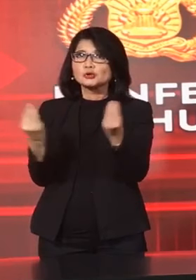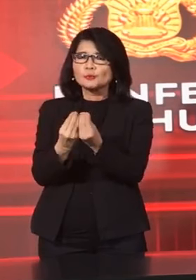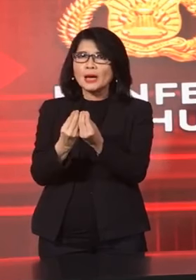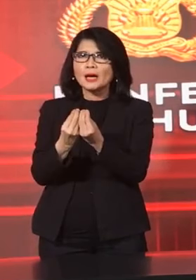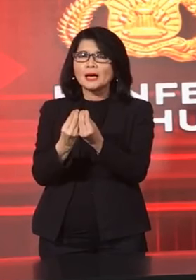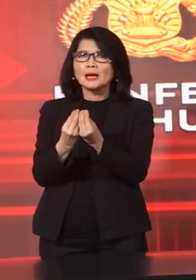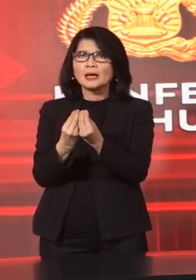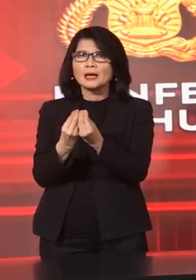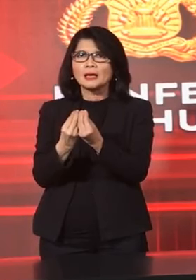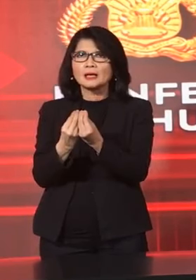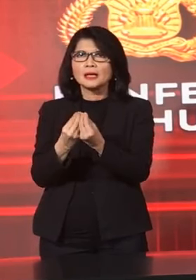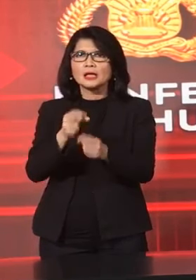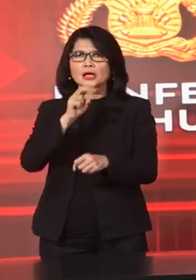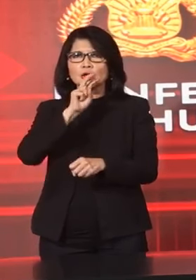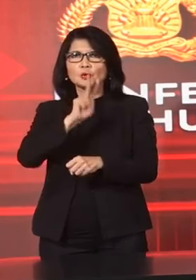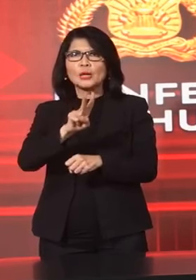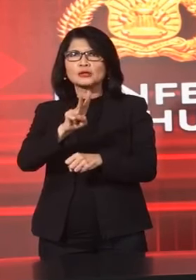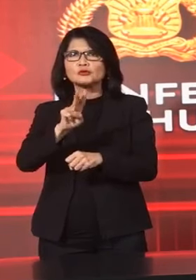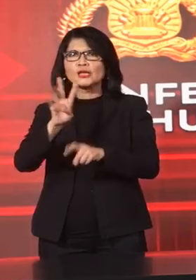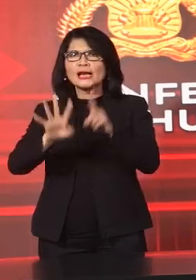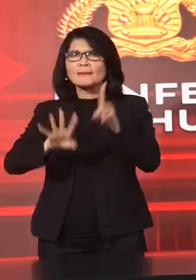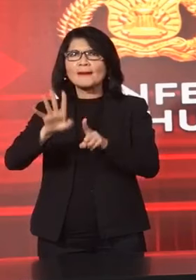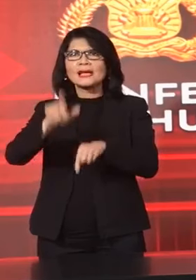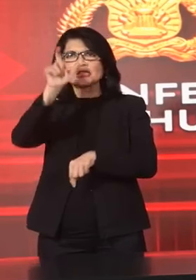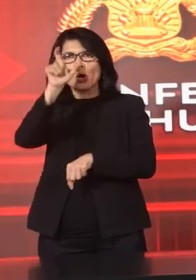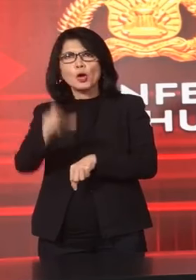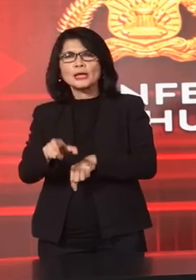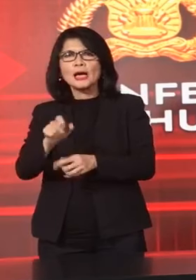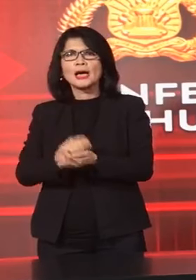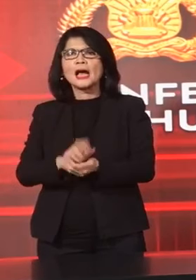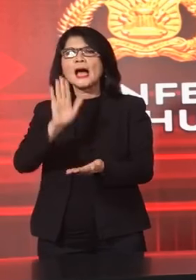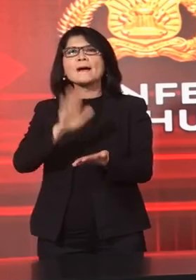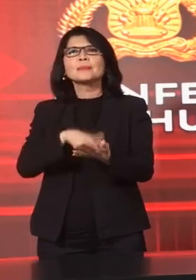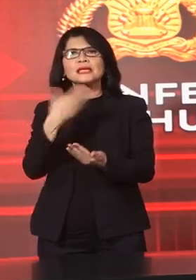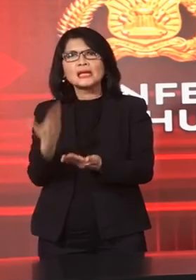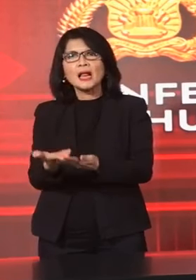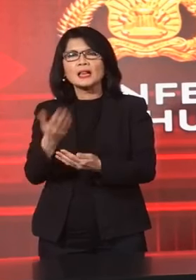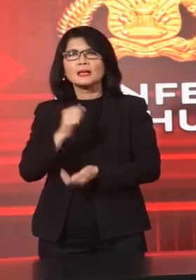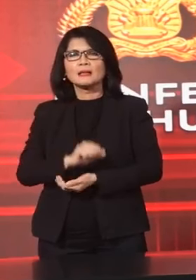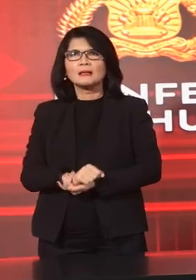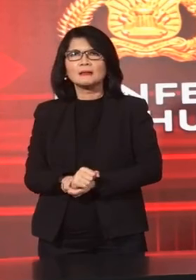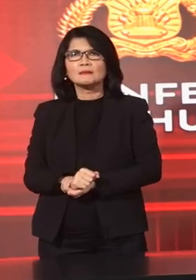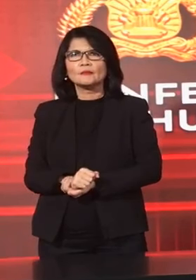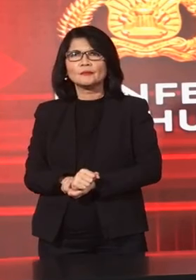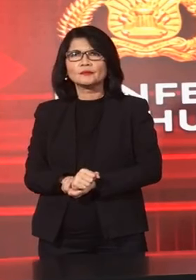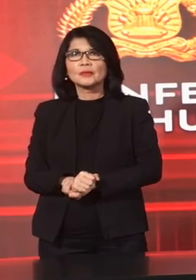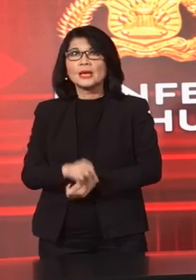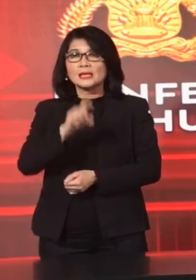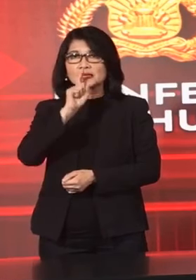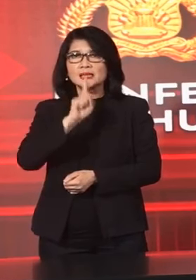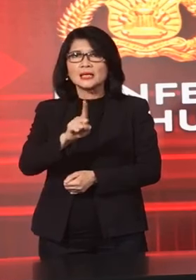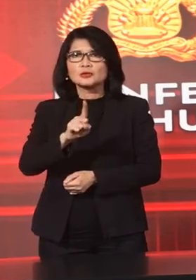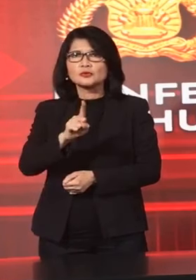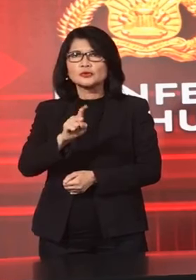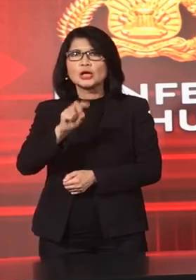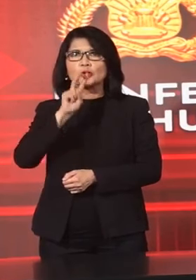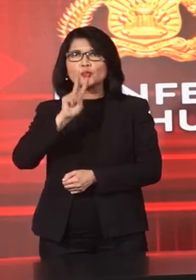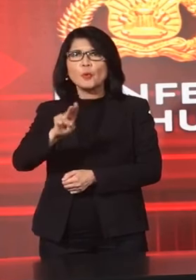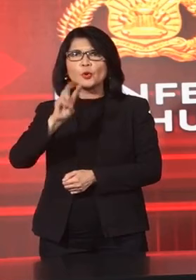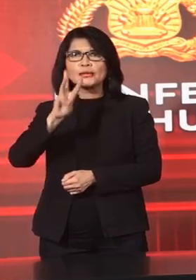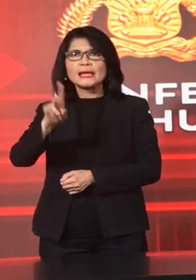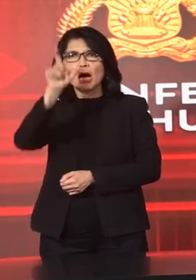215 Orang Meninggal Dunia 123